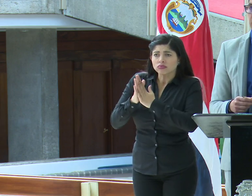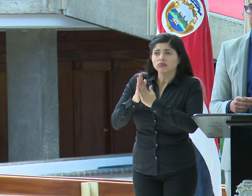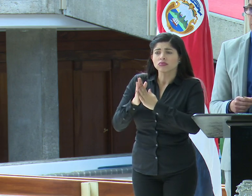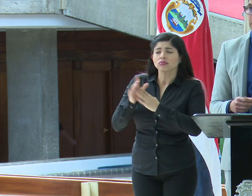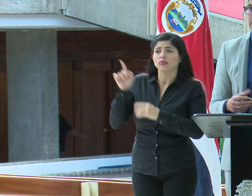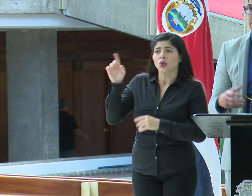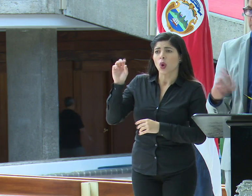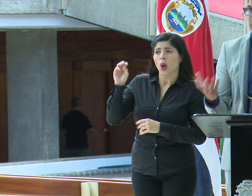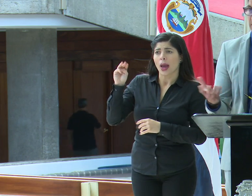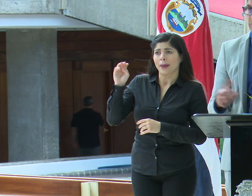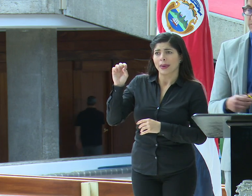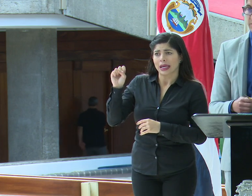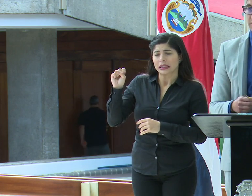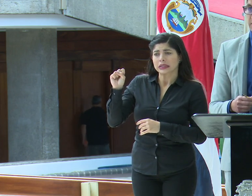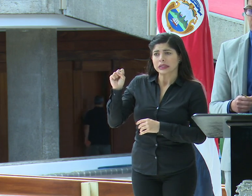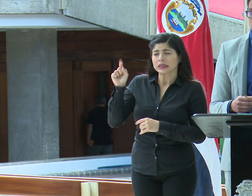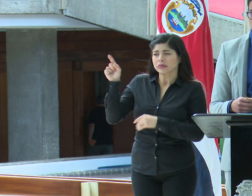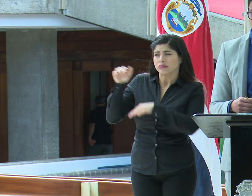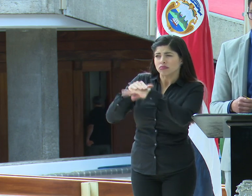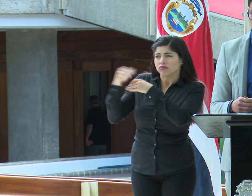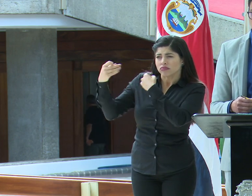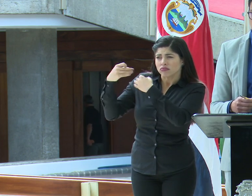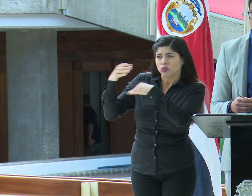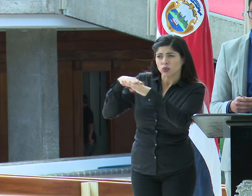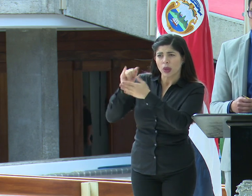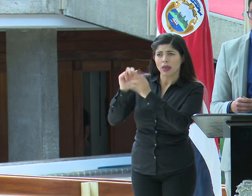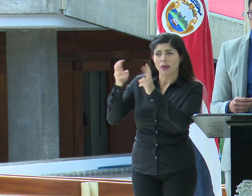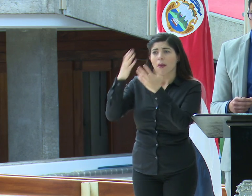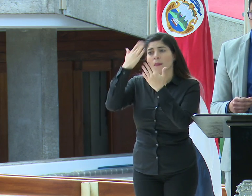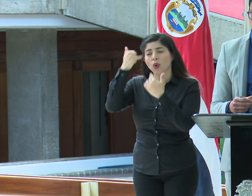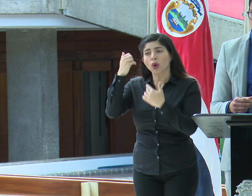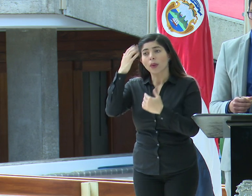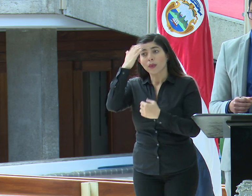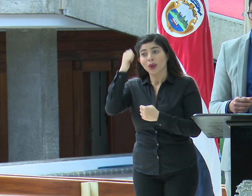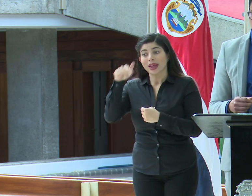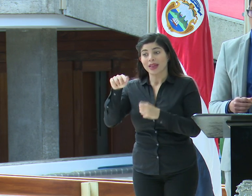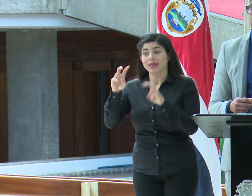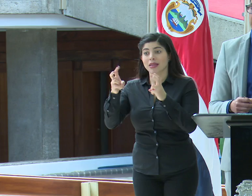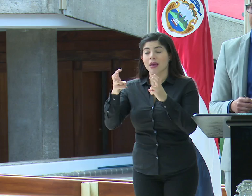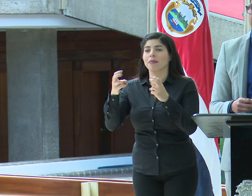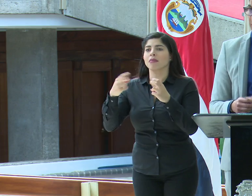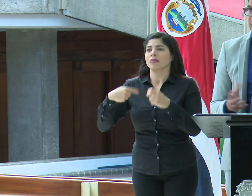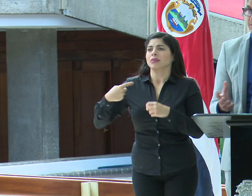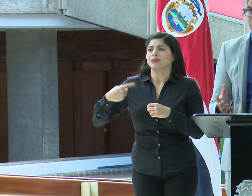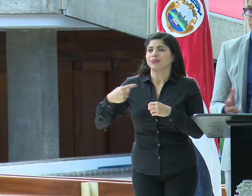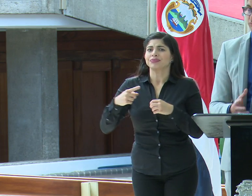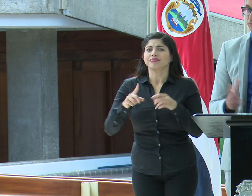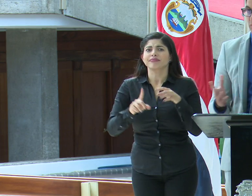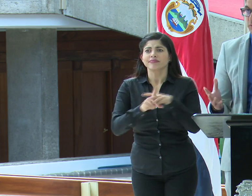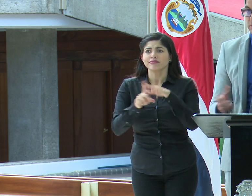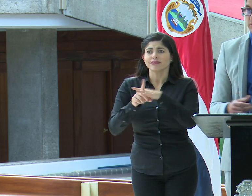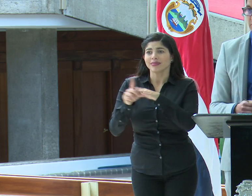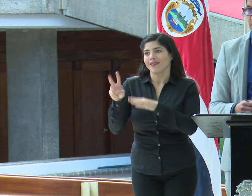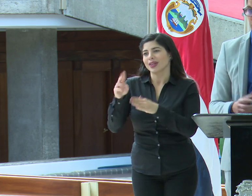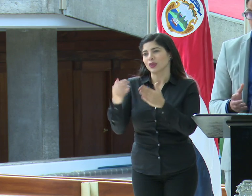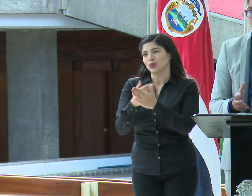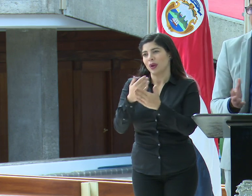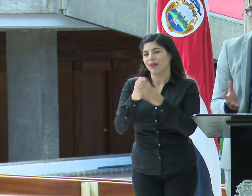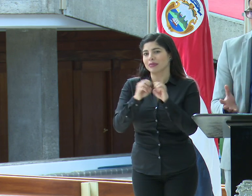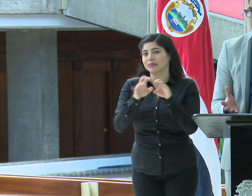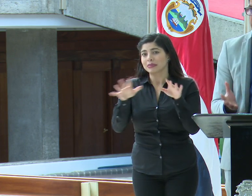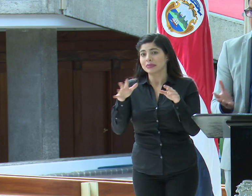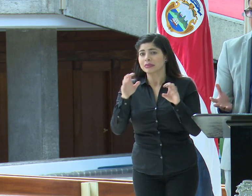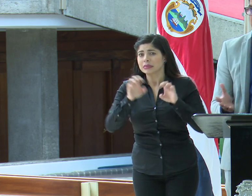a la OMS también que pues se refiere al tema, porque es algo que está en constante avance, un nuevo virus y